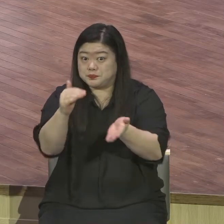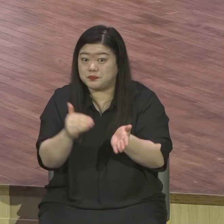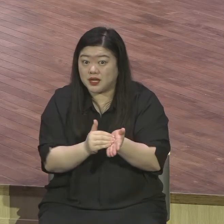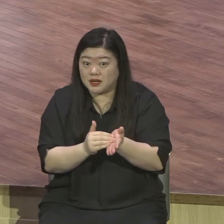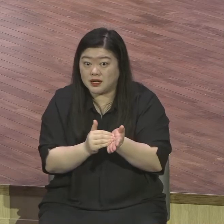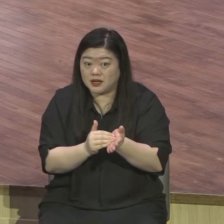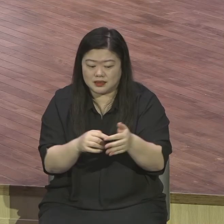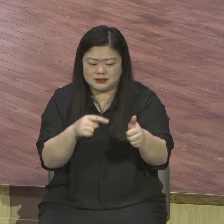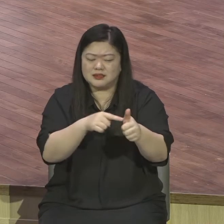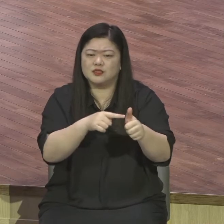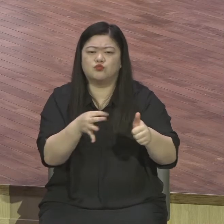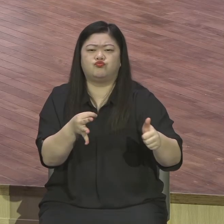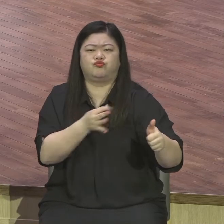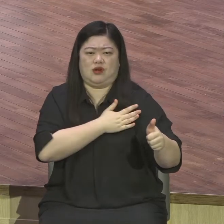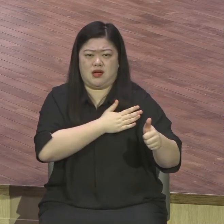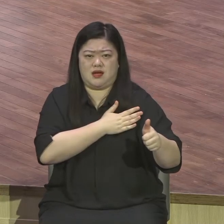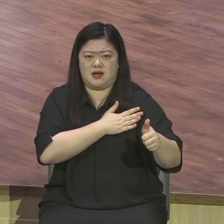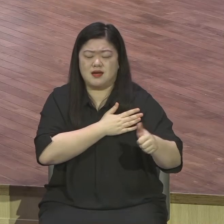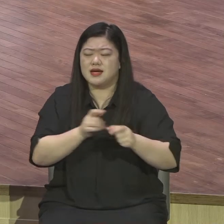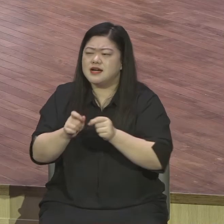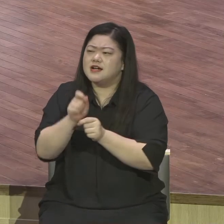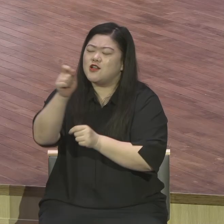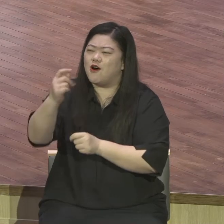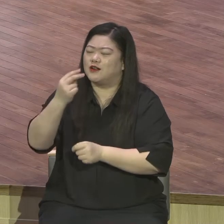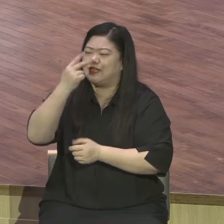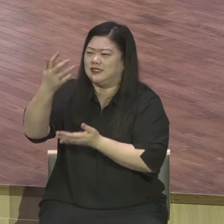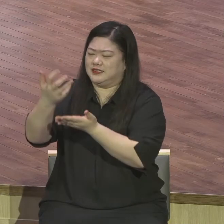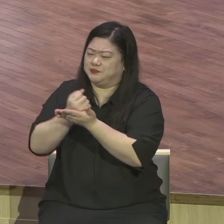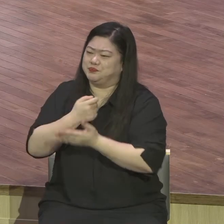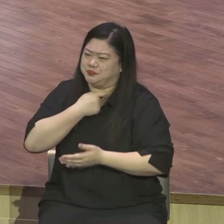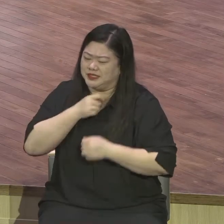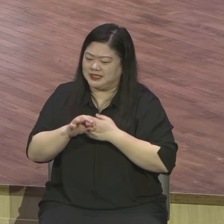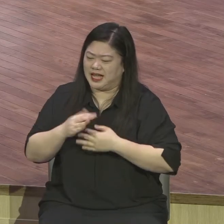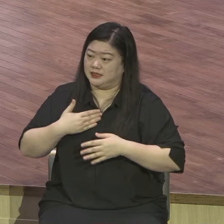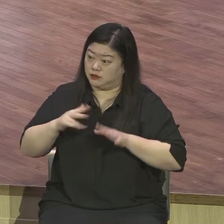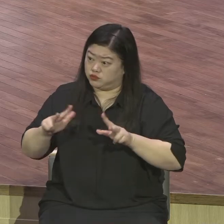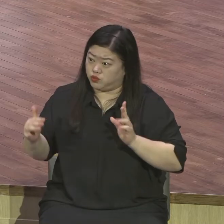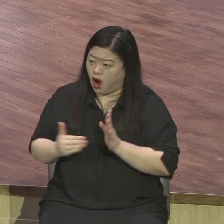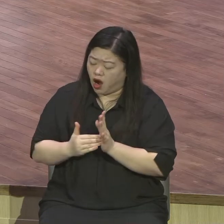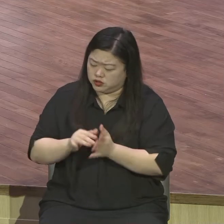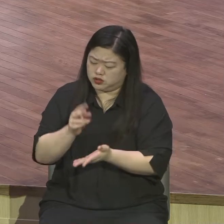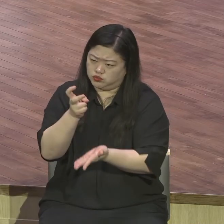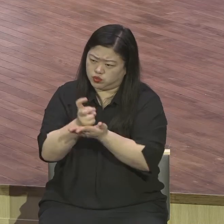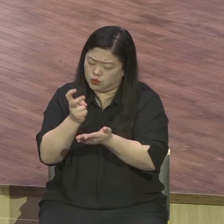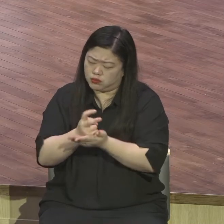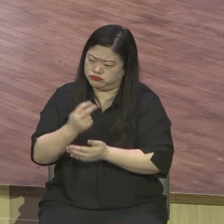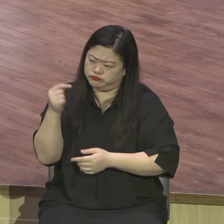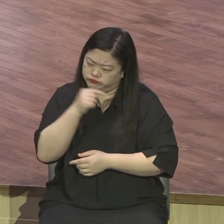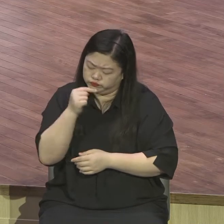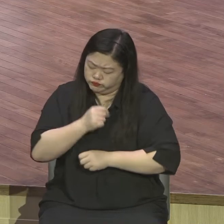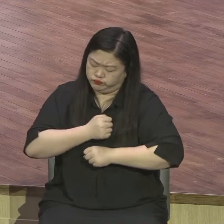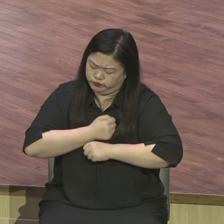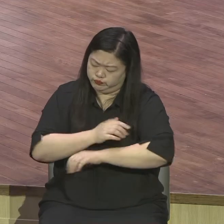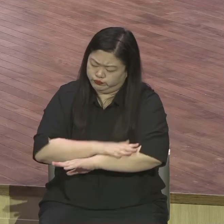영생에 대한 오해만큼 큰 오해가 없어요. 그리고 세상 삶에서 물질에 대한 오해. 이 오해,